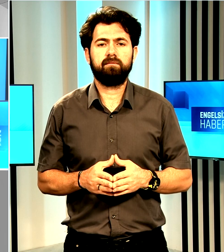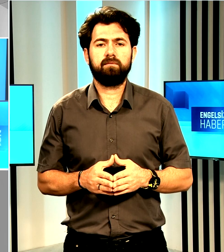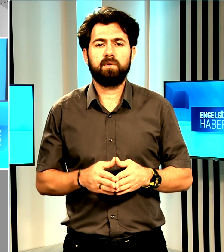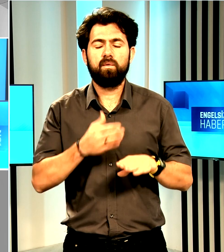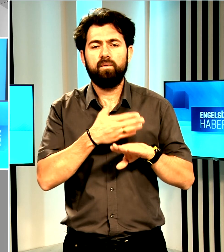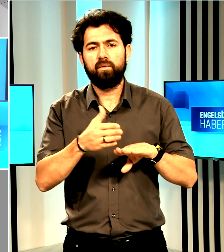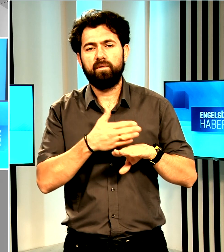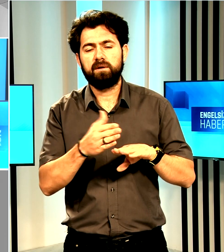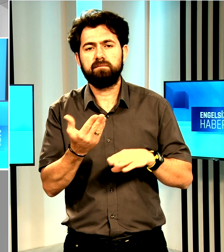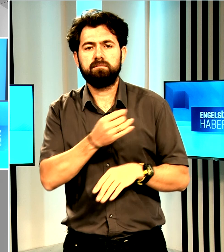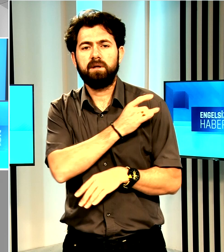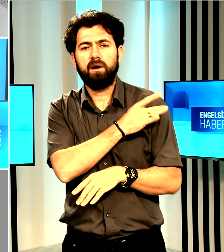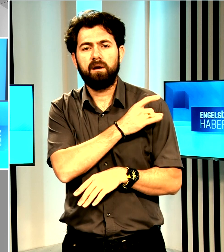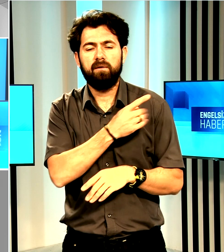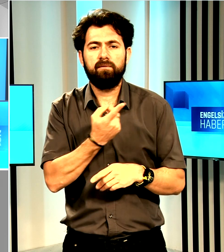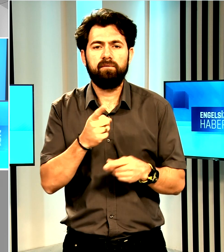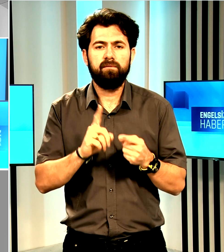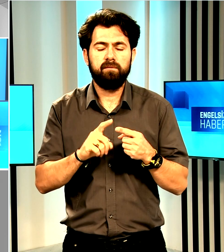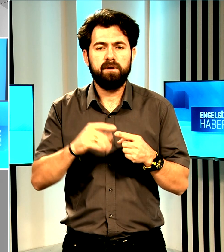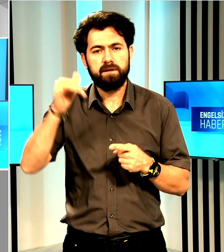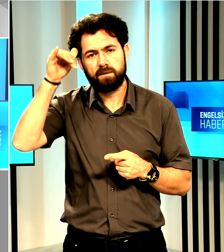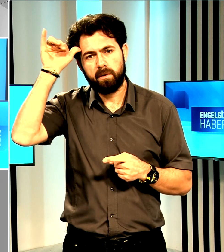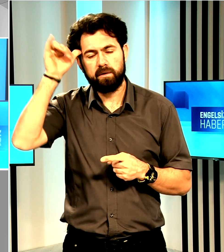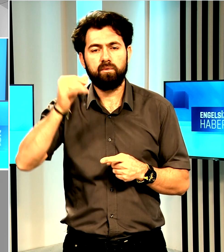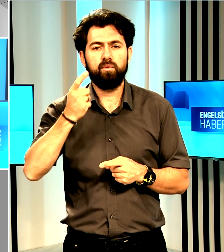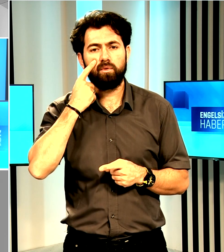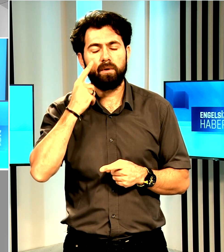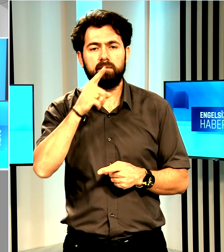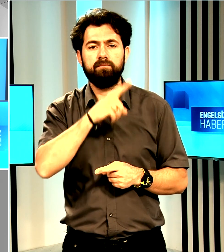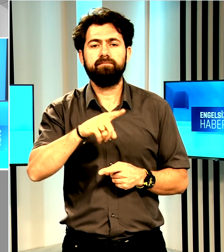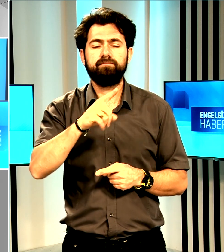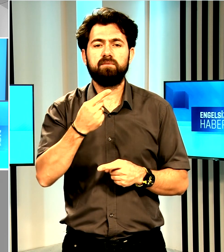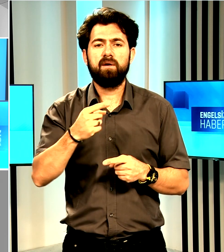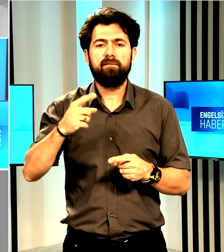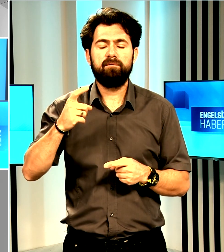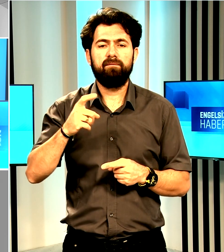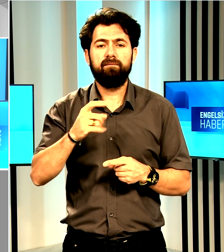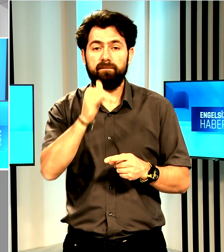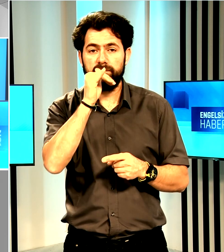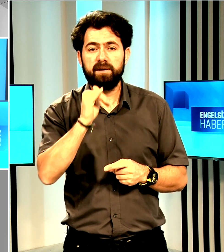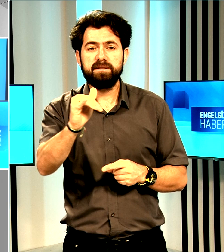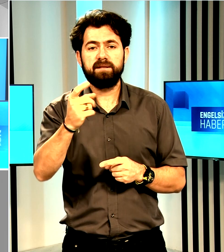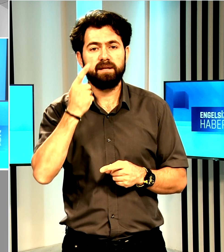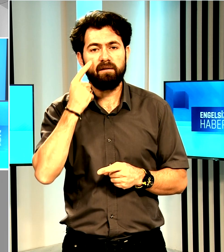Norveç, İrlanda ve İspanya hükümetleri Filistin'i devlet olarak tanıyacaklarını açıkladı.